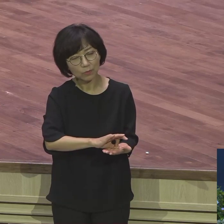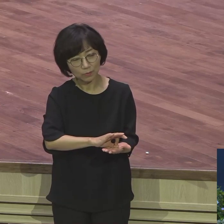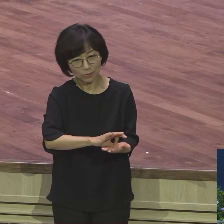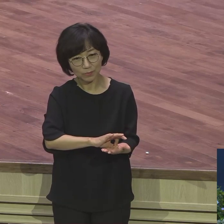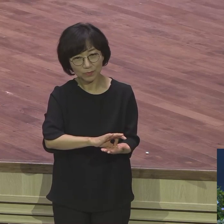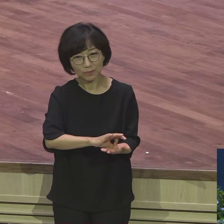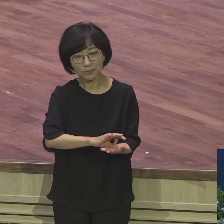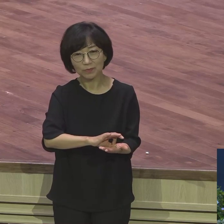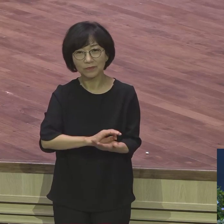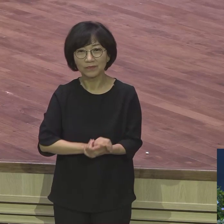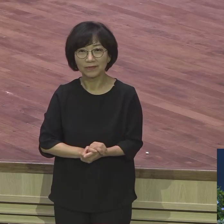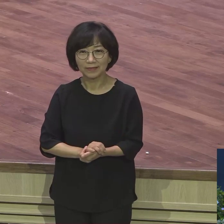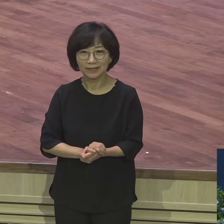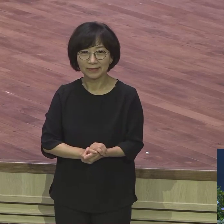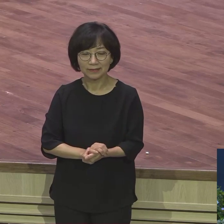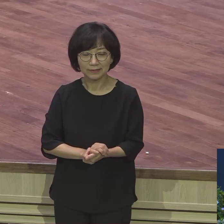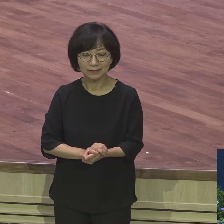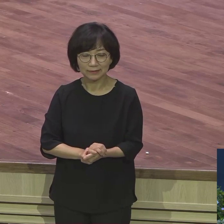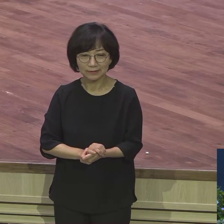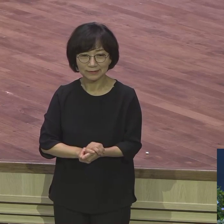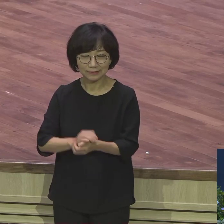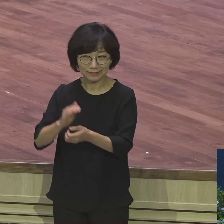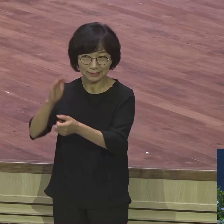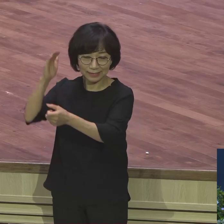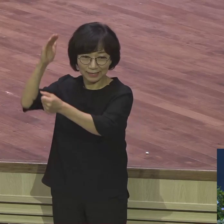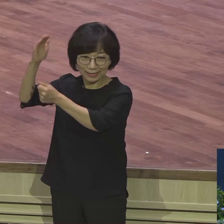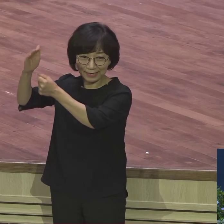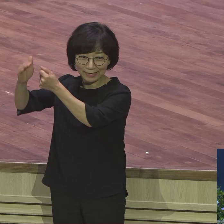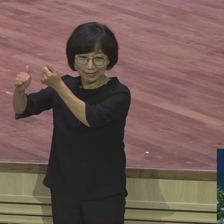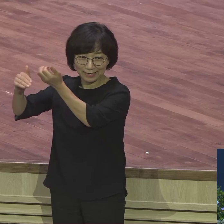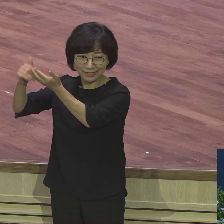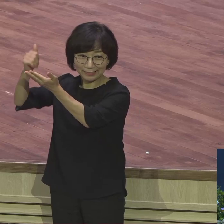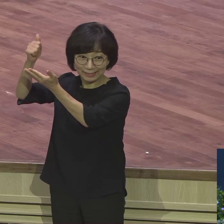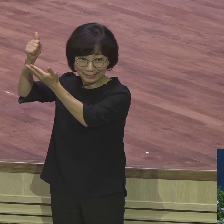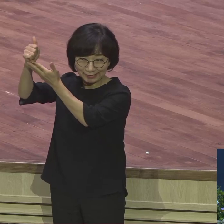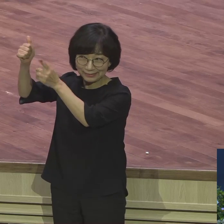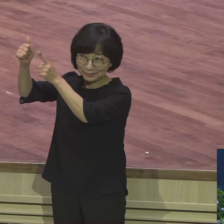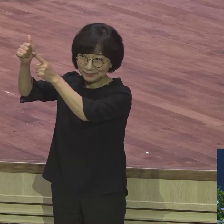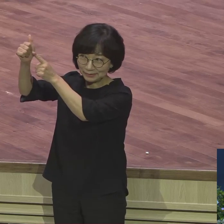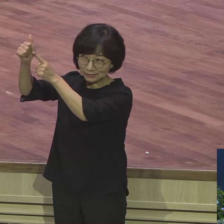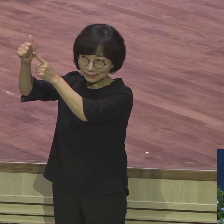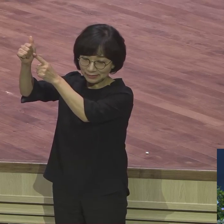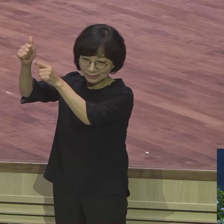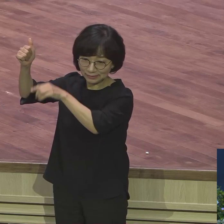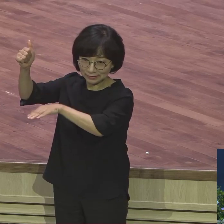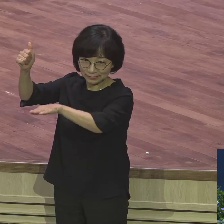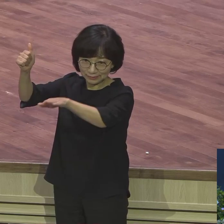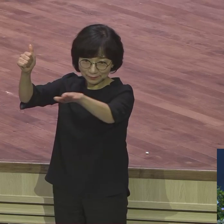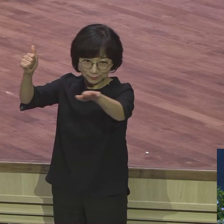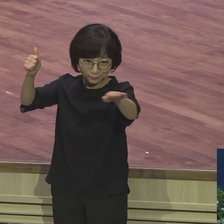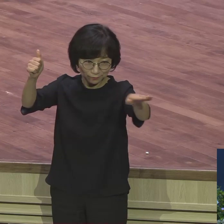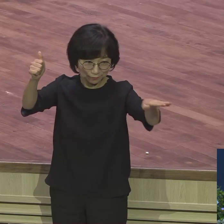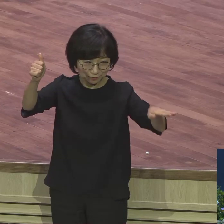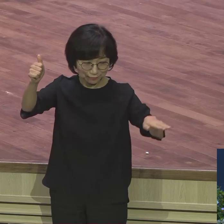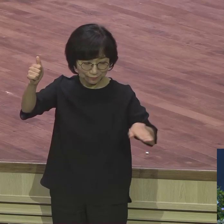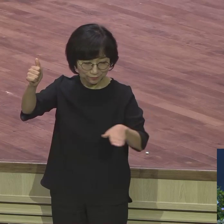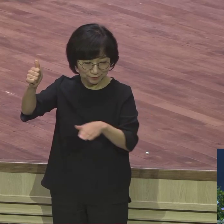하나님이 아멘 하나님이 우리 남편